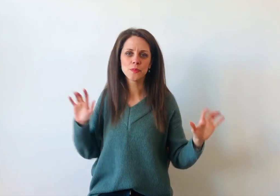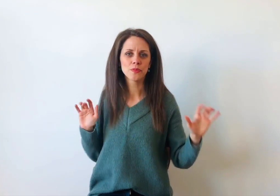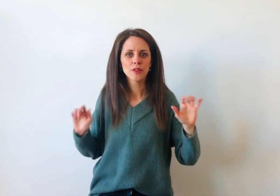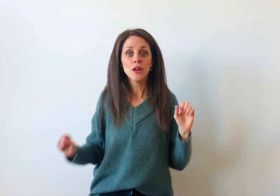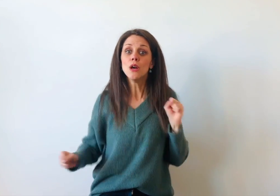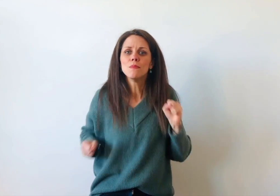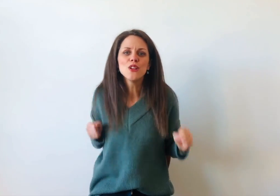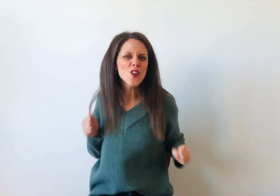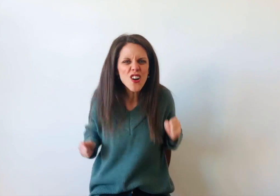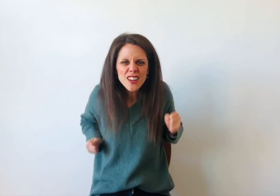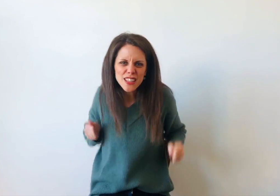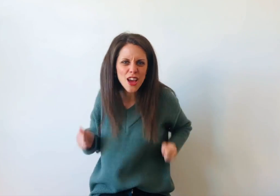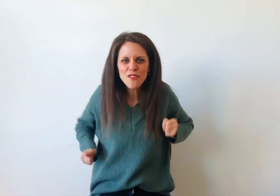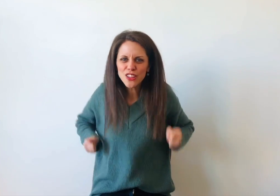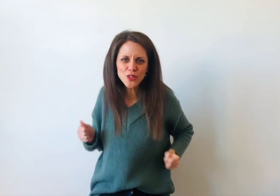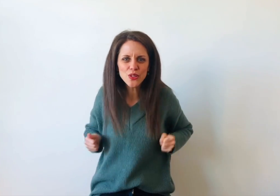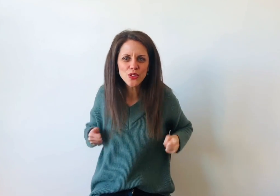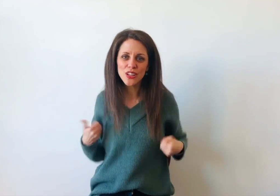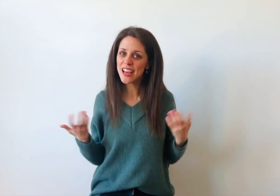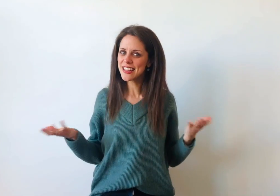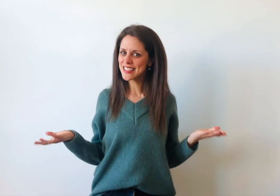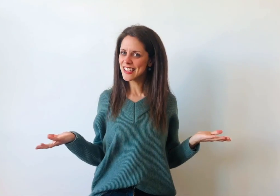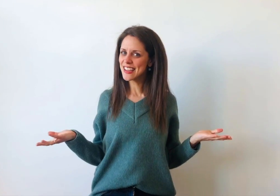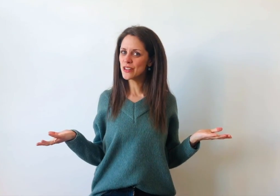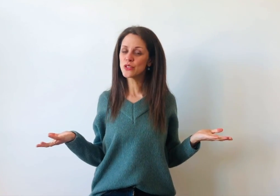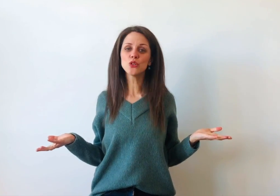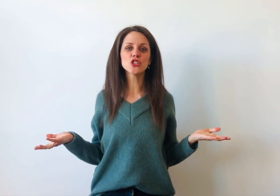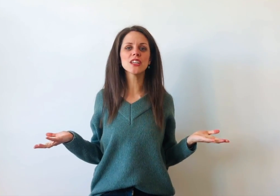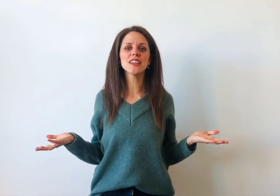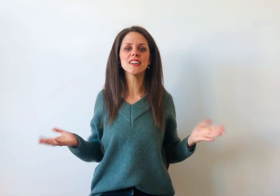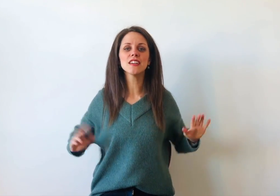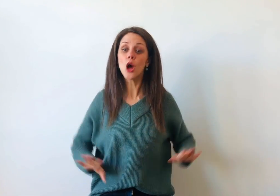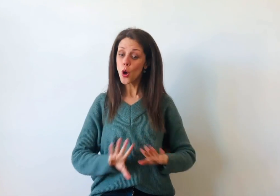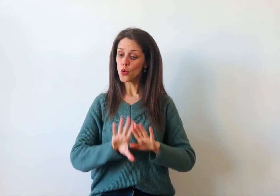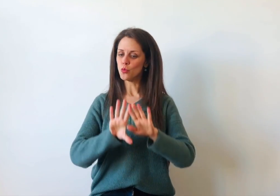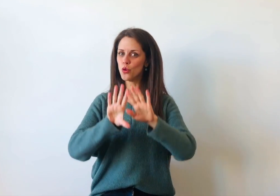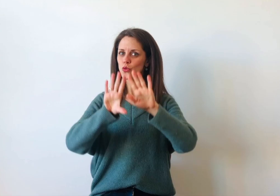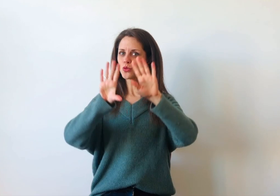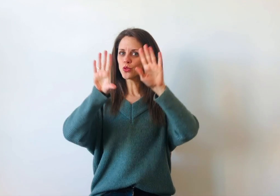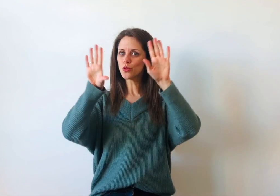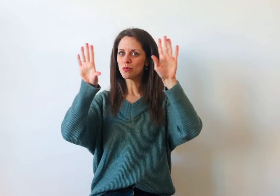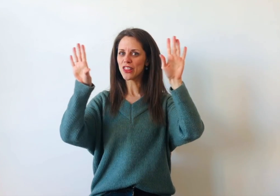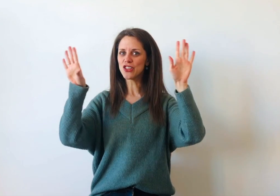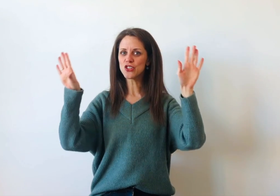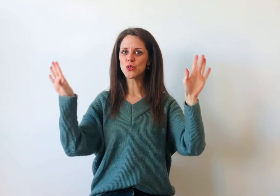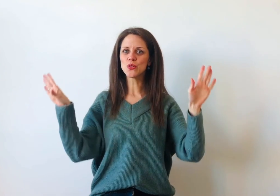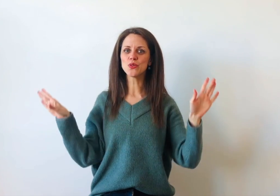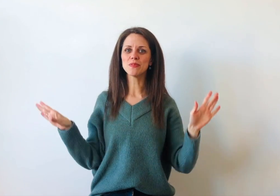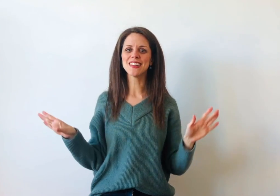Milhões de aventuras irão surgir Um mundo para descobrir